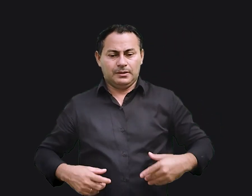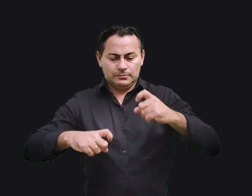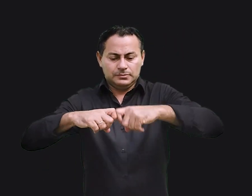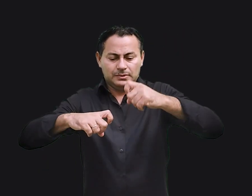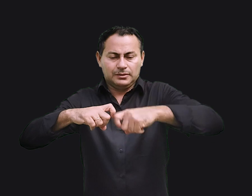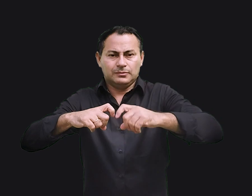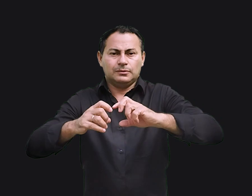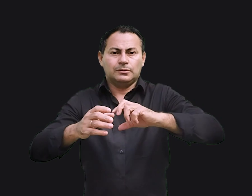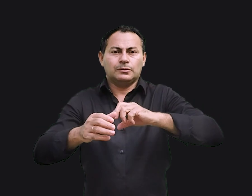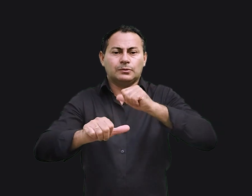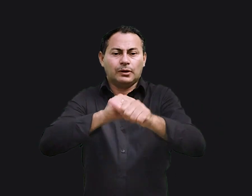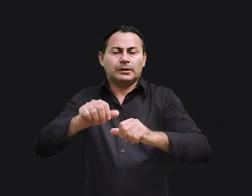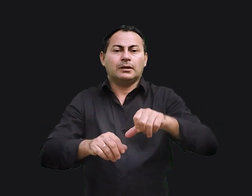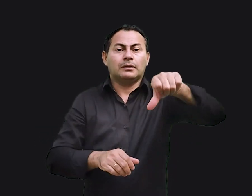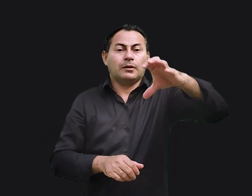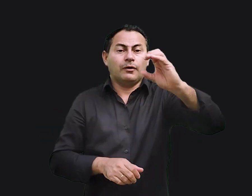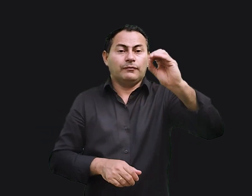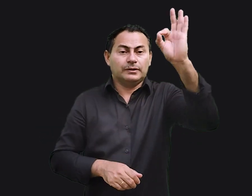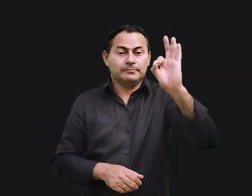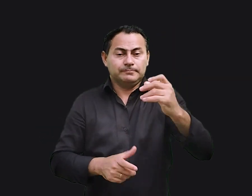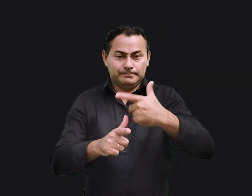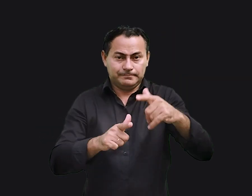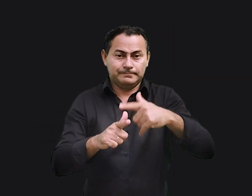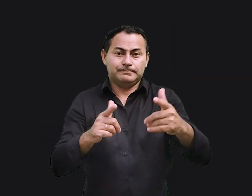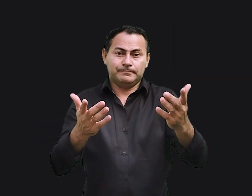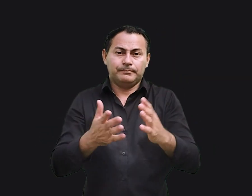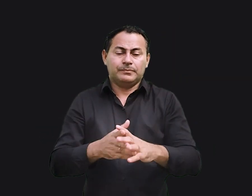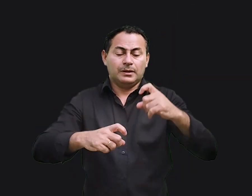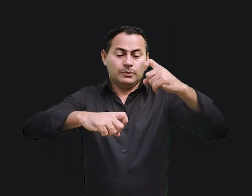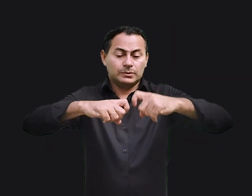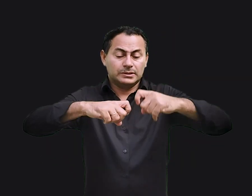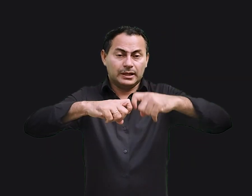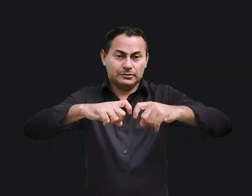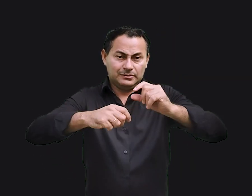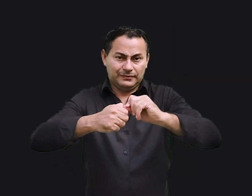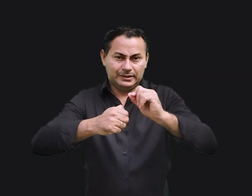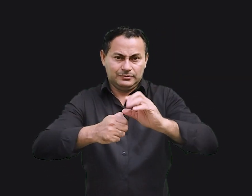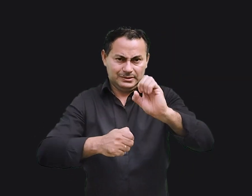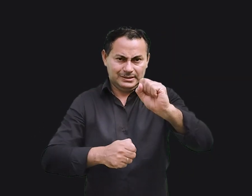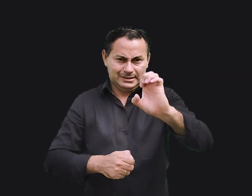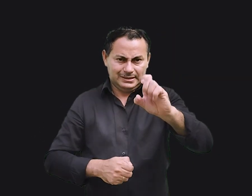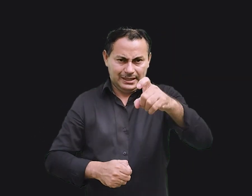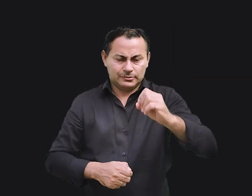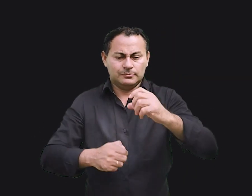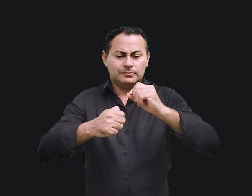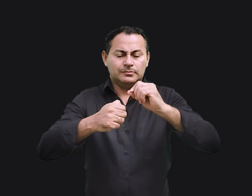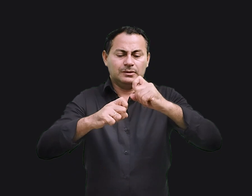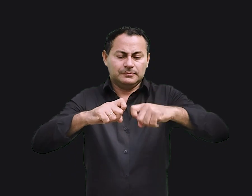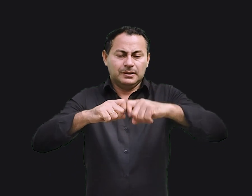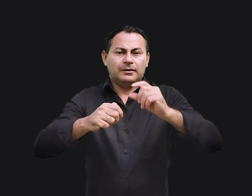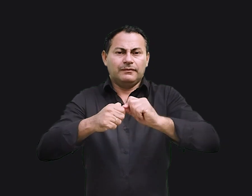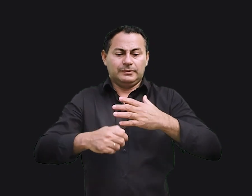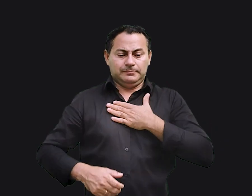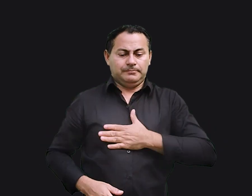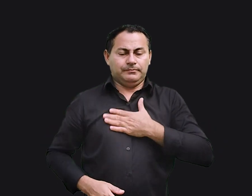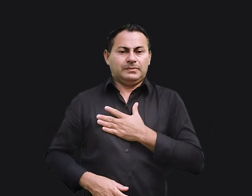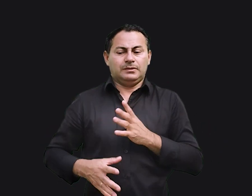sexo pode significar 90% do problema. O sexo foi feito como expressão prazerosa dos laços de